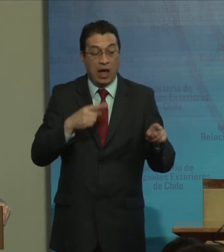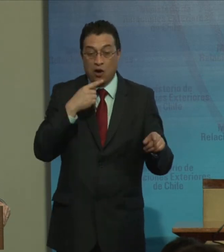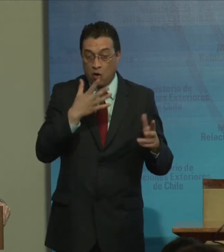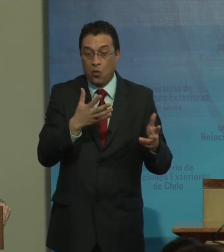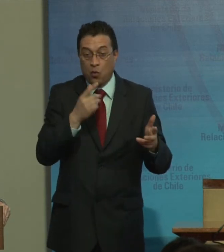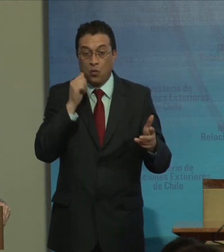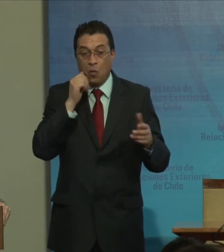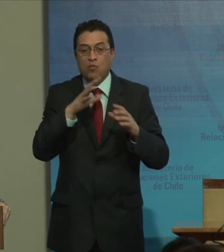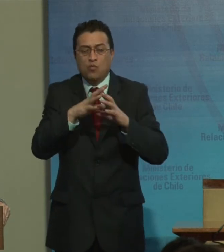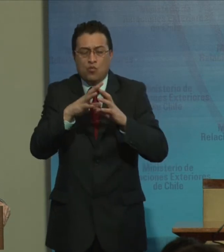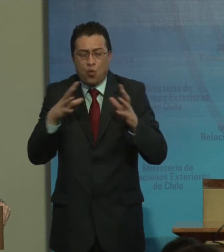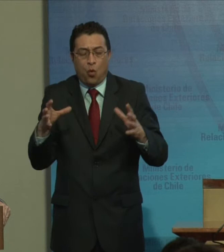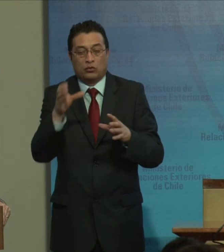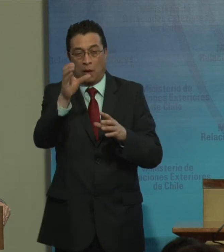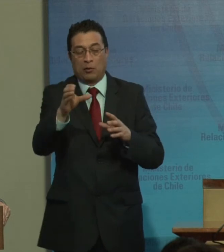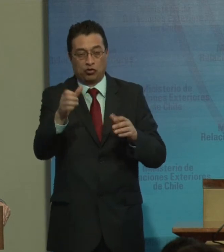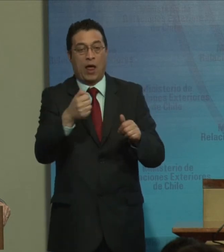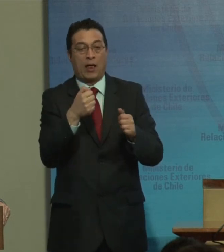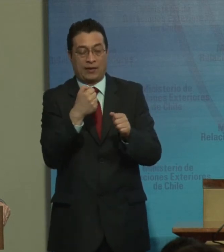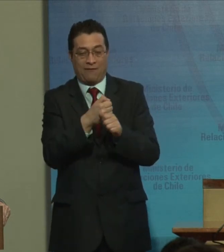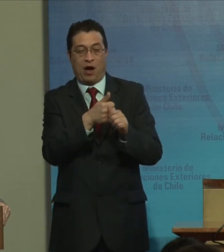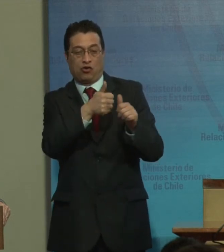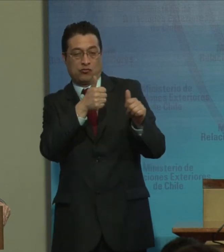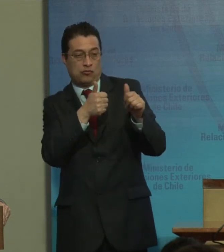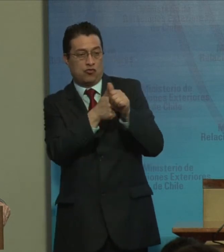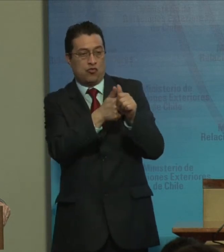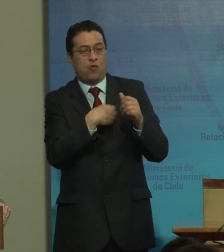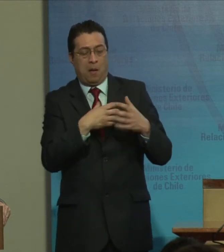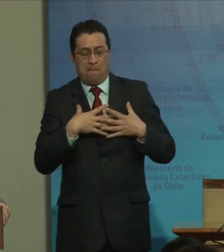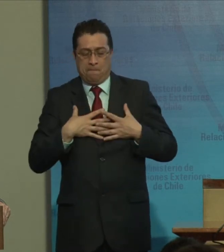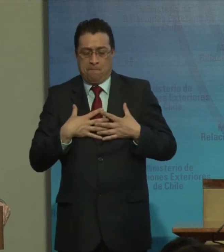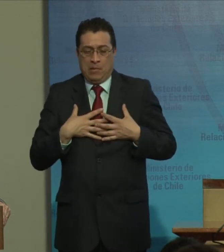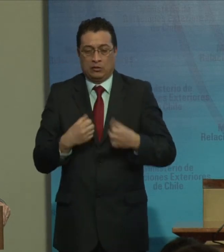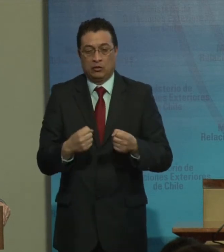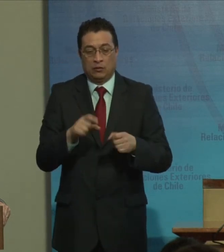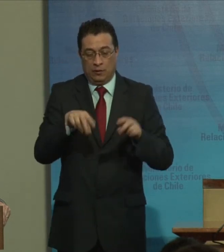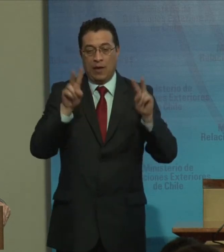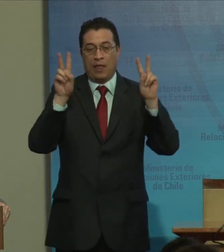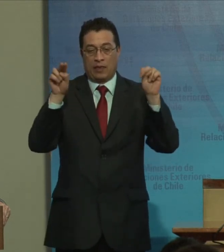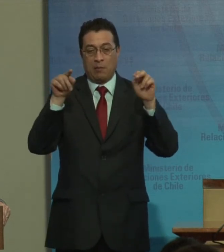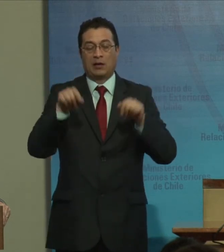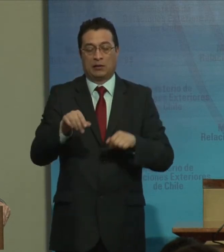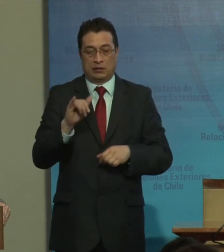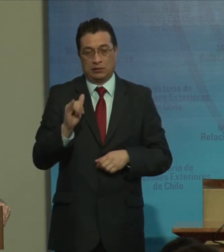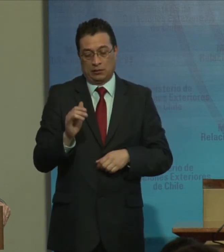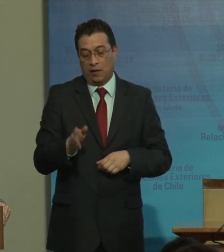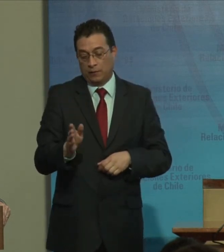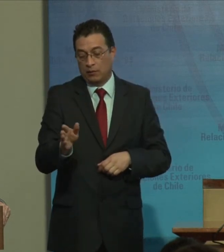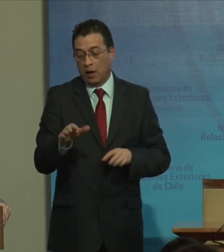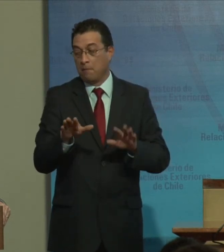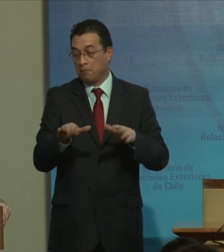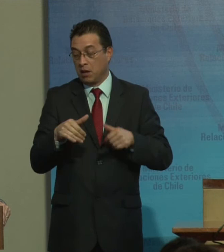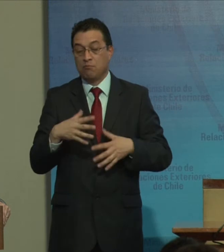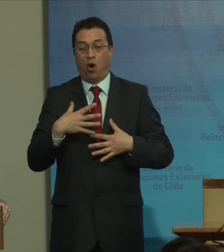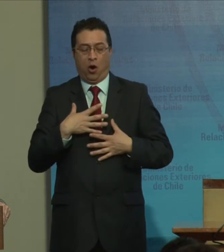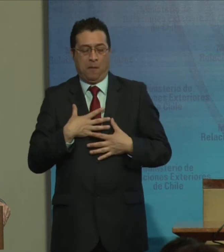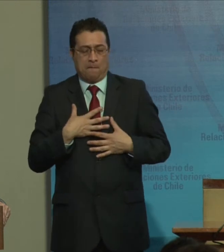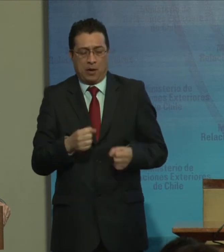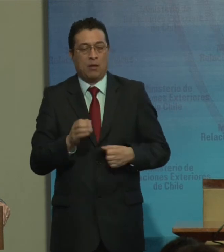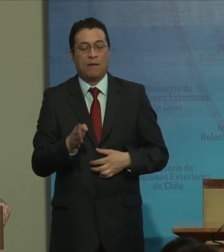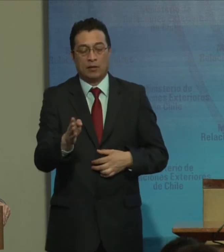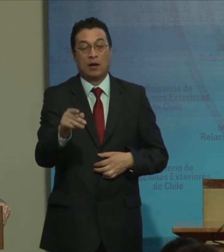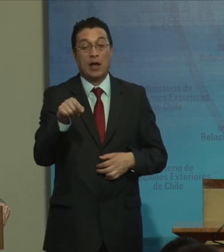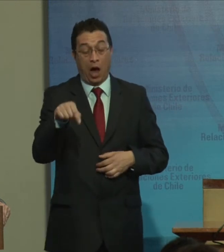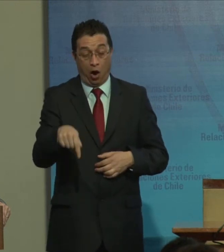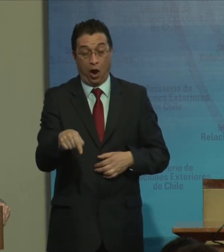que trabajó, que se apasionó por este tema, y que por supuesto sigue con la misma pasión. Y